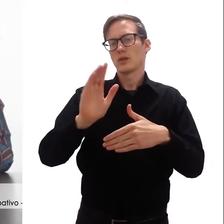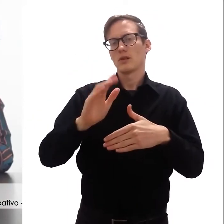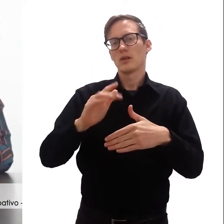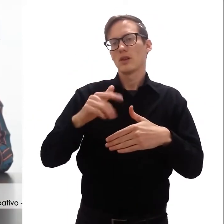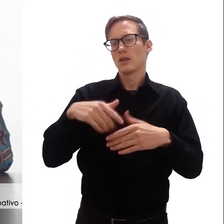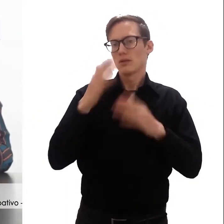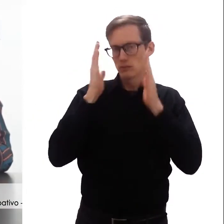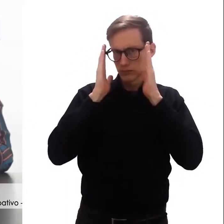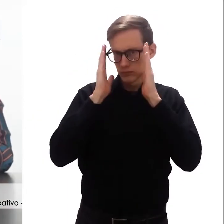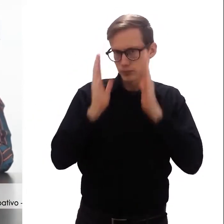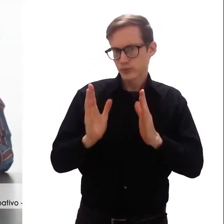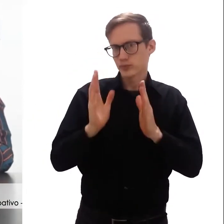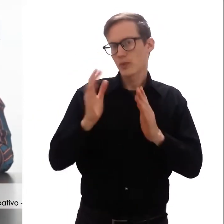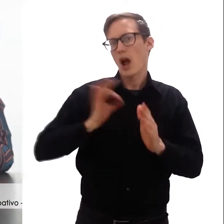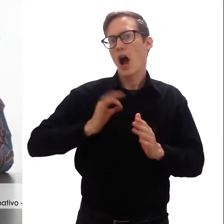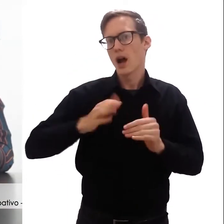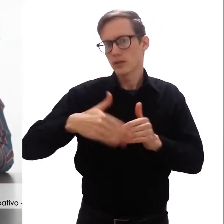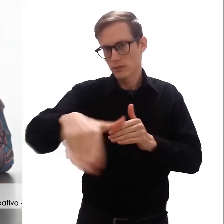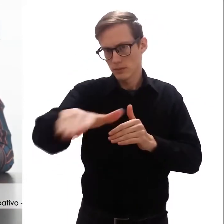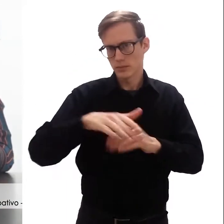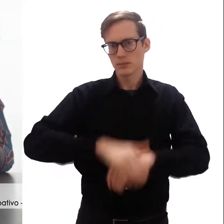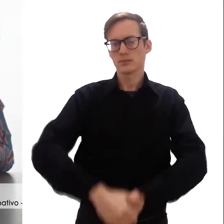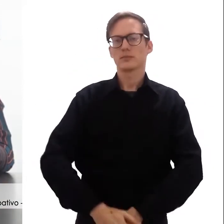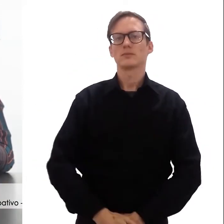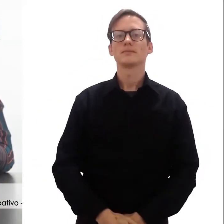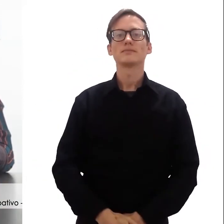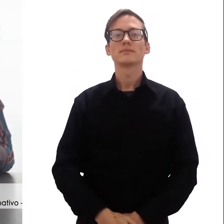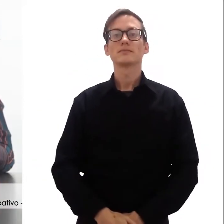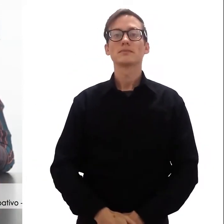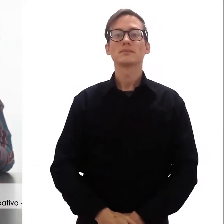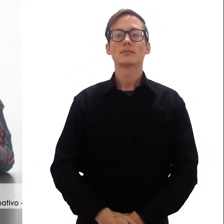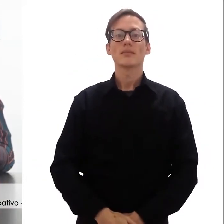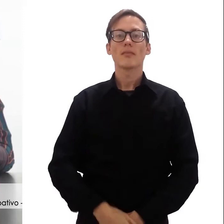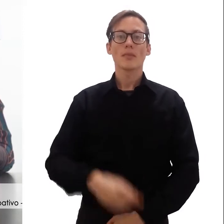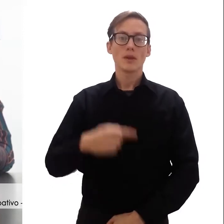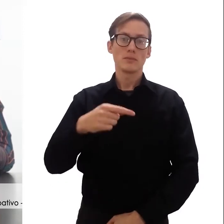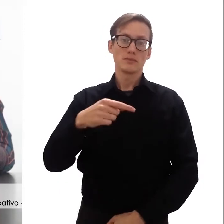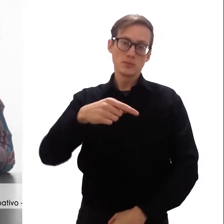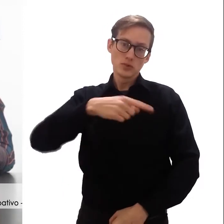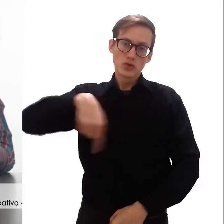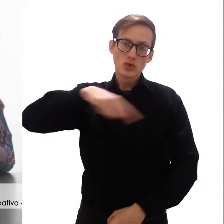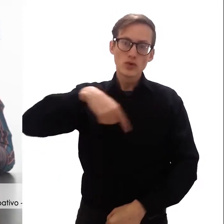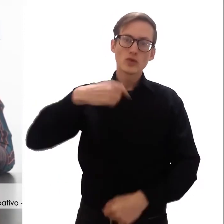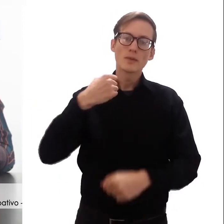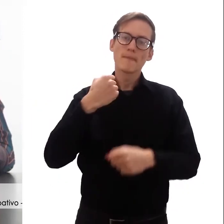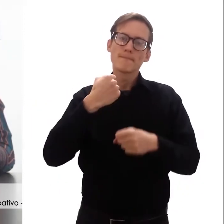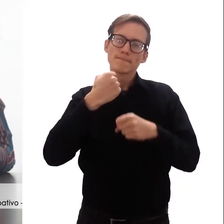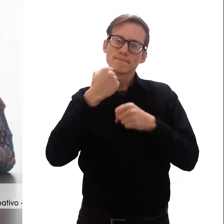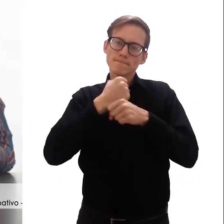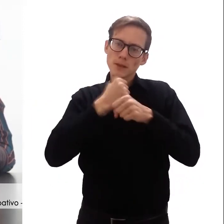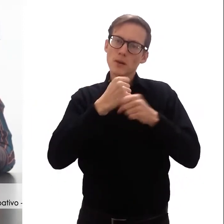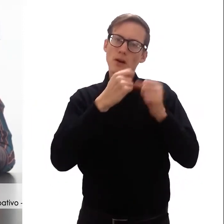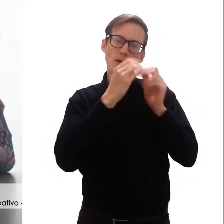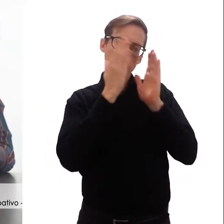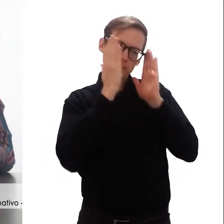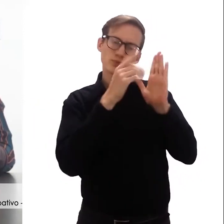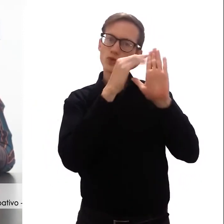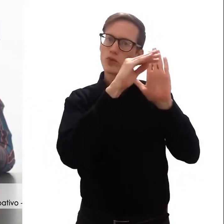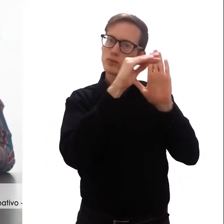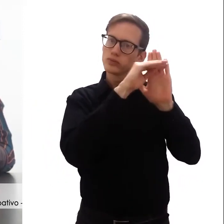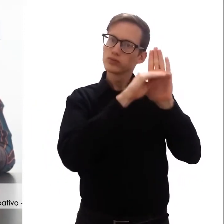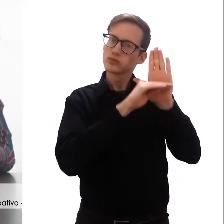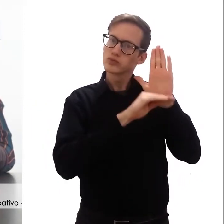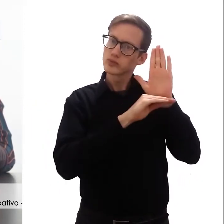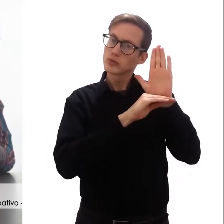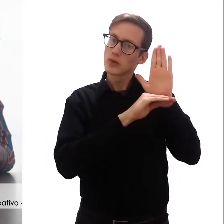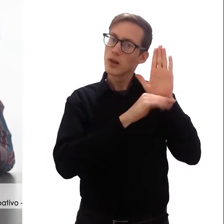algunos años. Entonces, para poder trabajar en estos ejes estratégicos